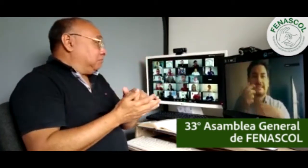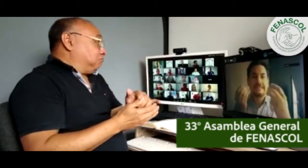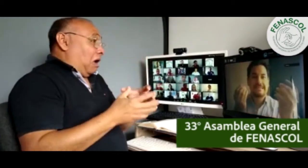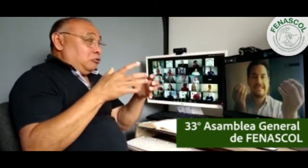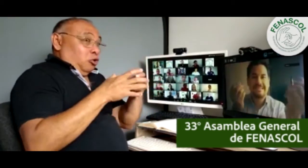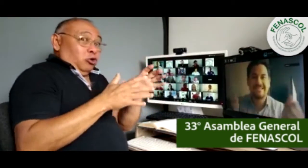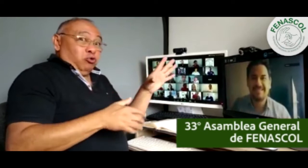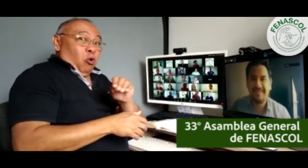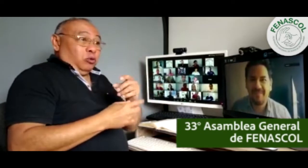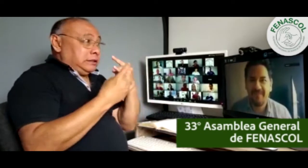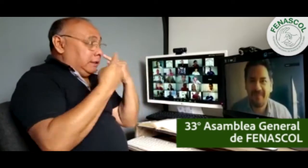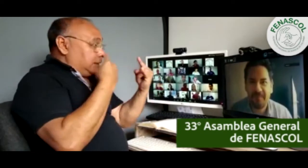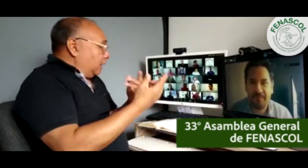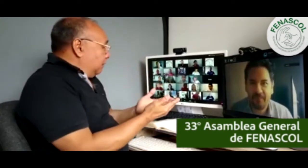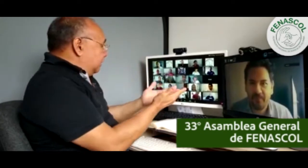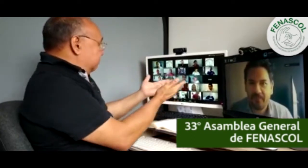Como ven, es una experiencia muy interesante.